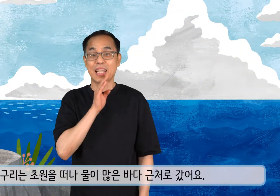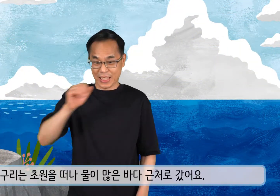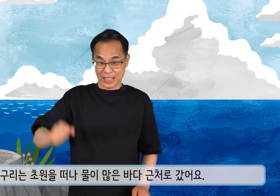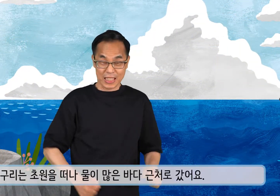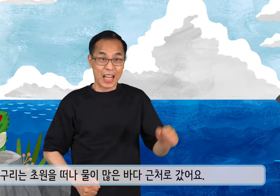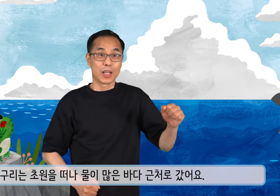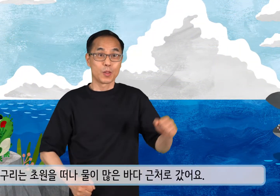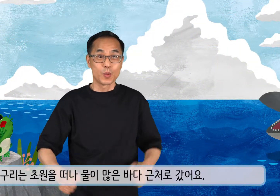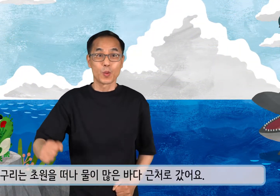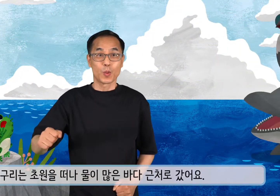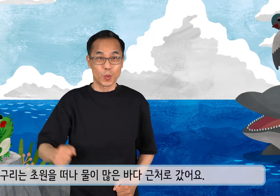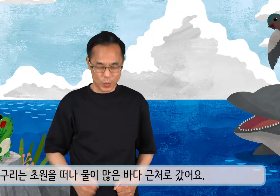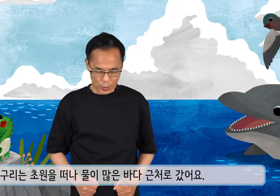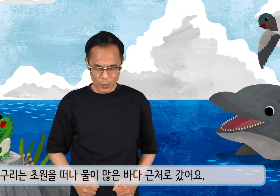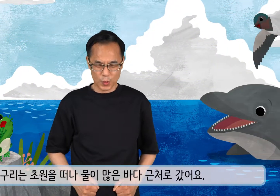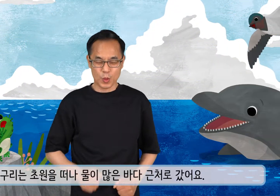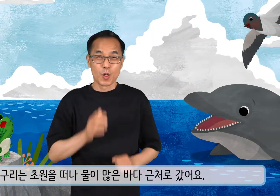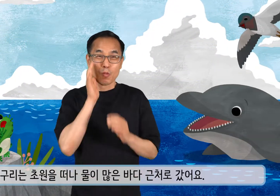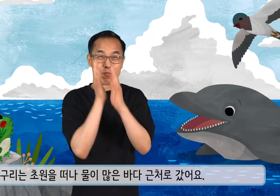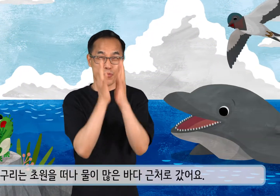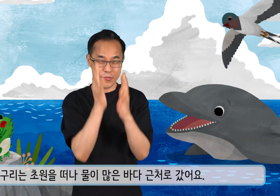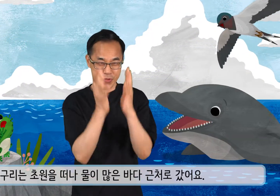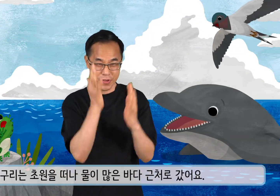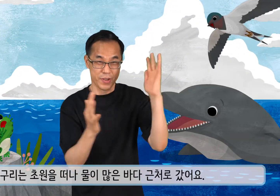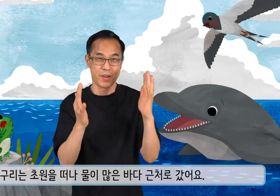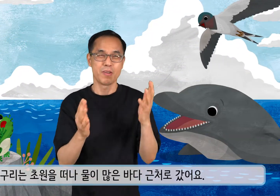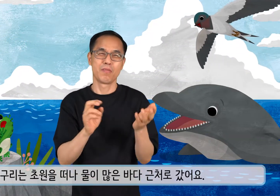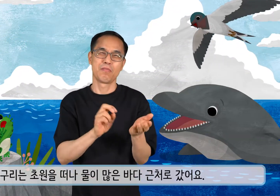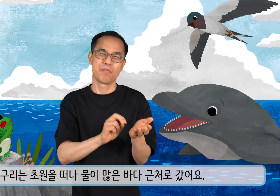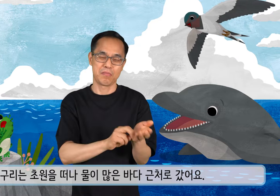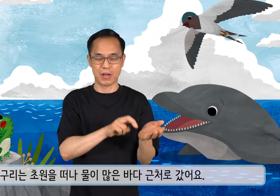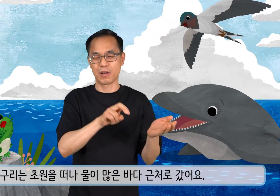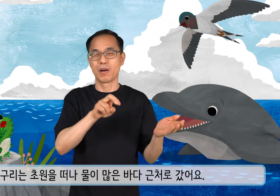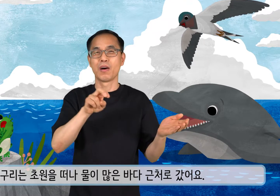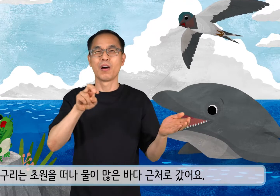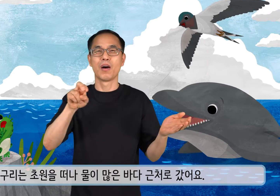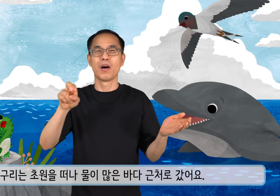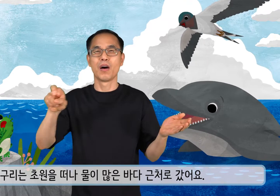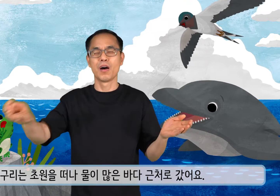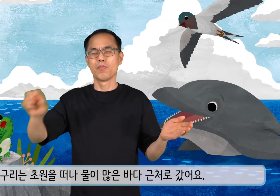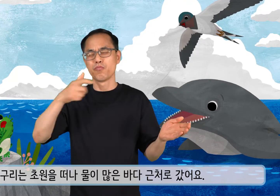참개구리는 초원을 떠나 물이 많은 바다 근처로 갔어요.